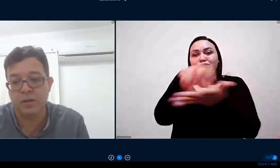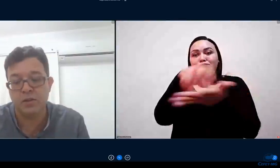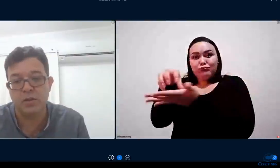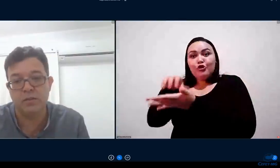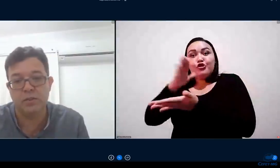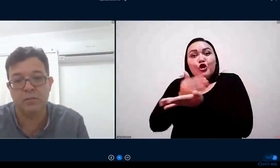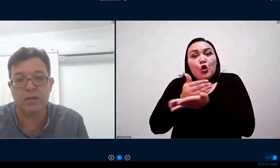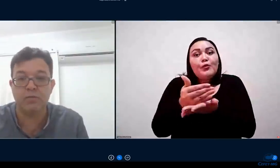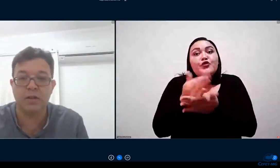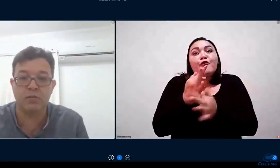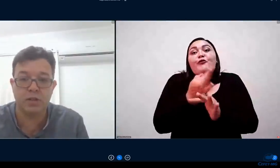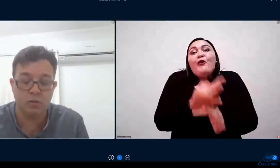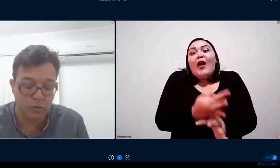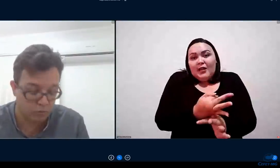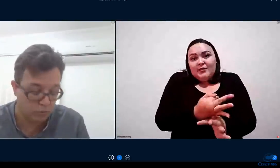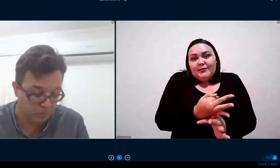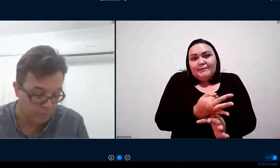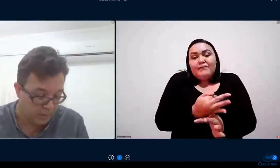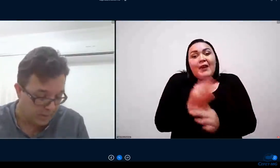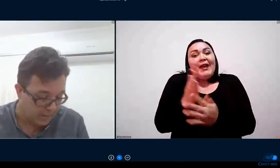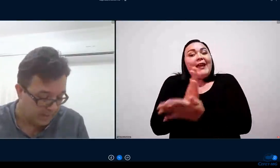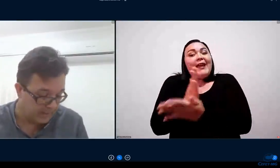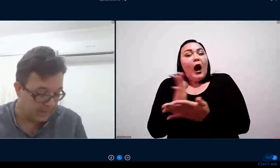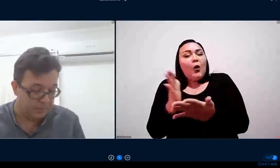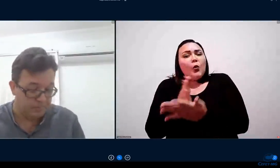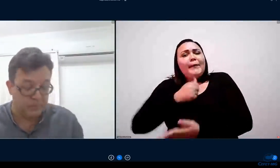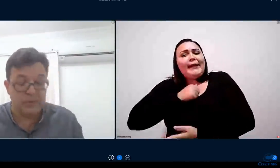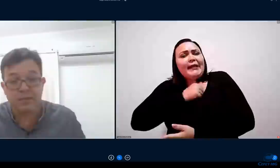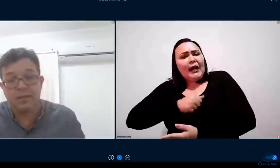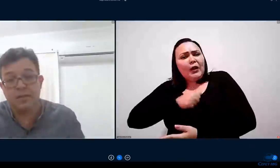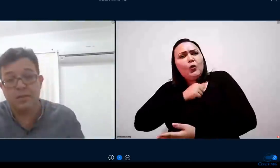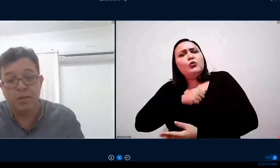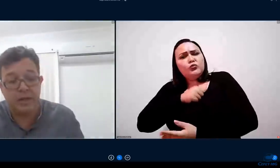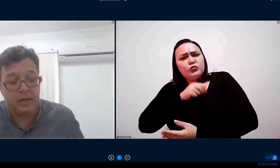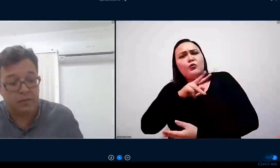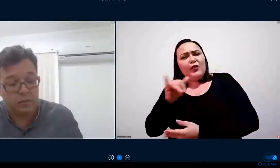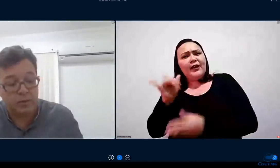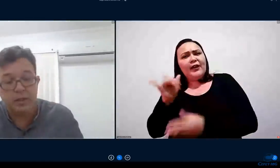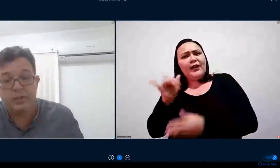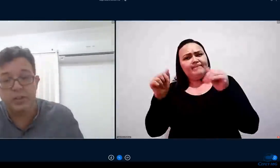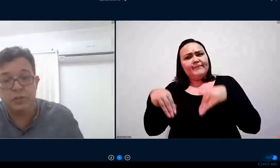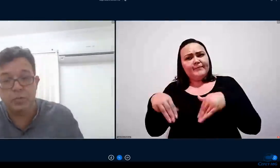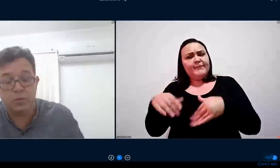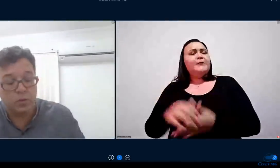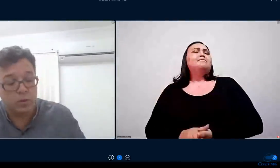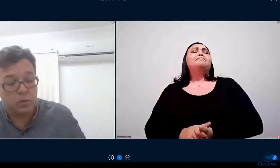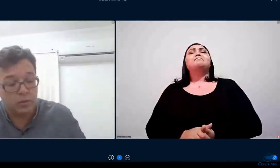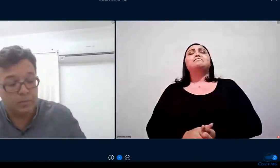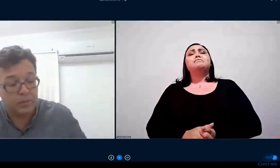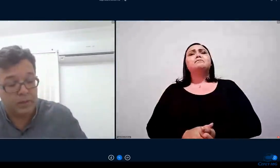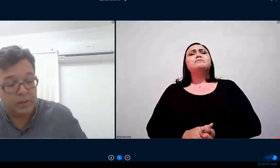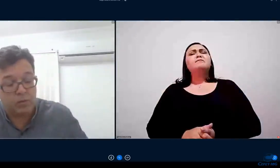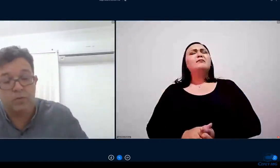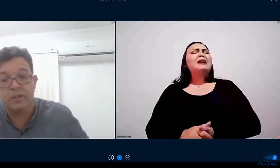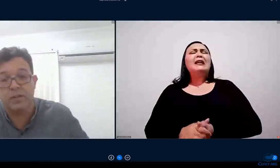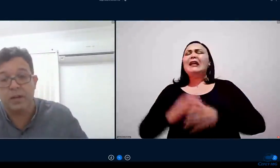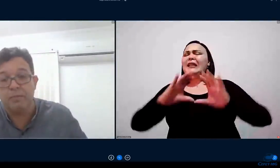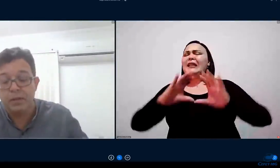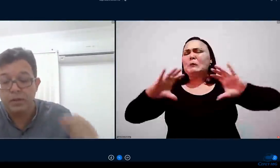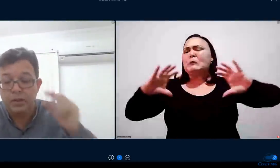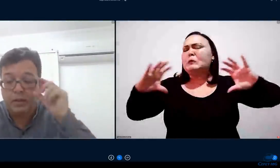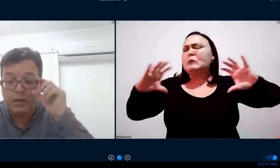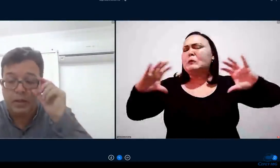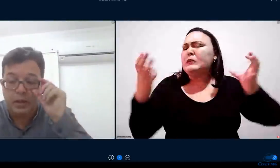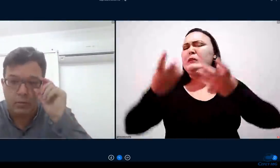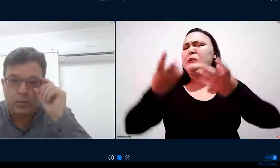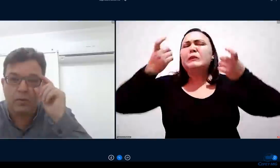tem perspectiva de terminar no final de agosto nessas assembleias o que a gente procurou conversar